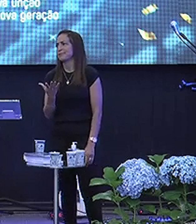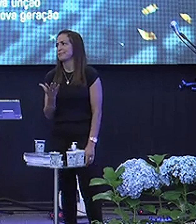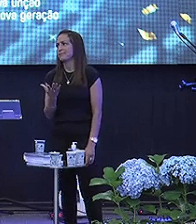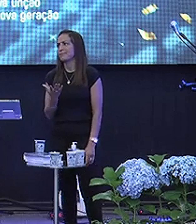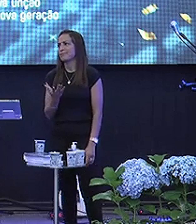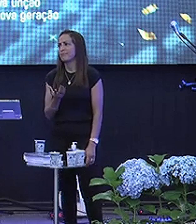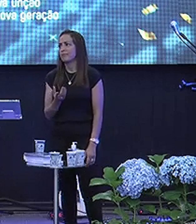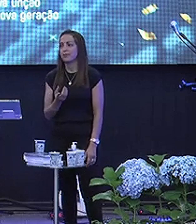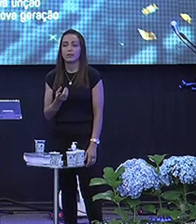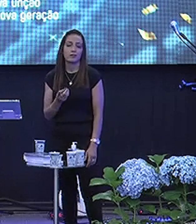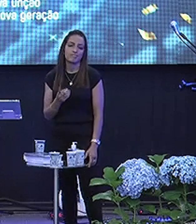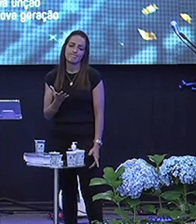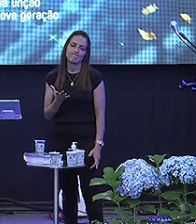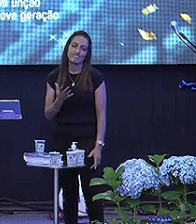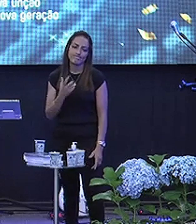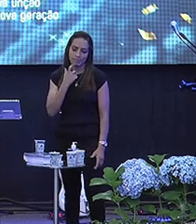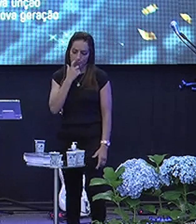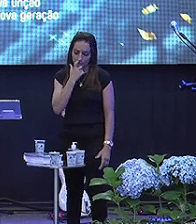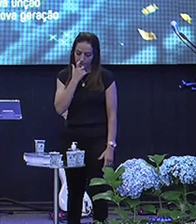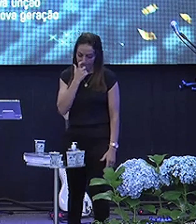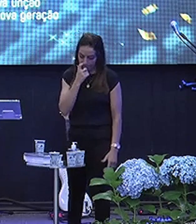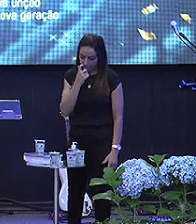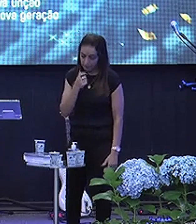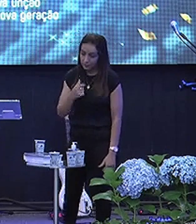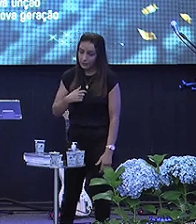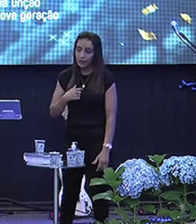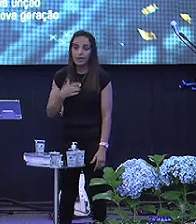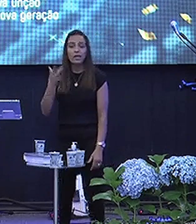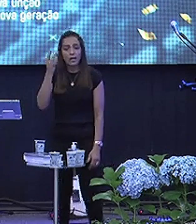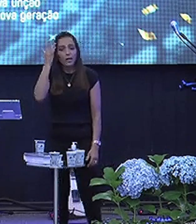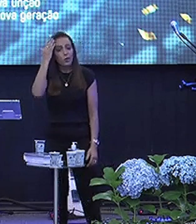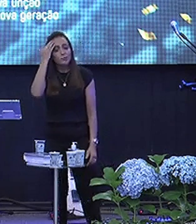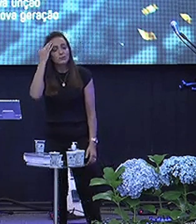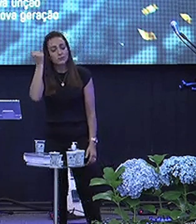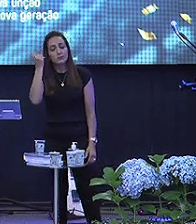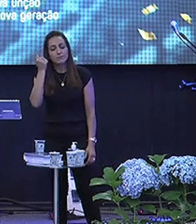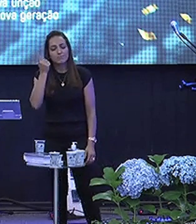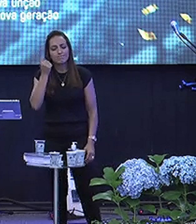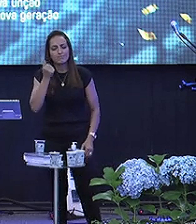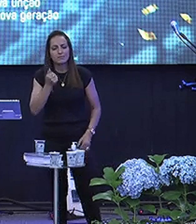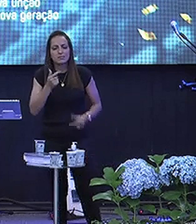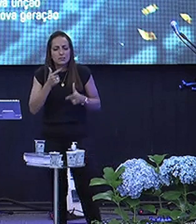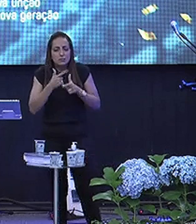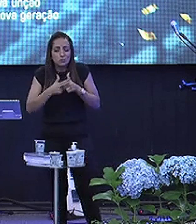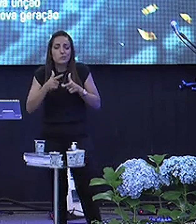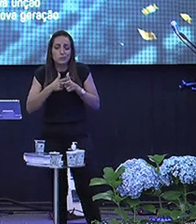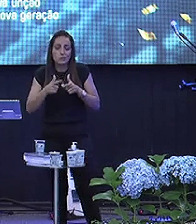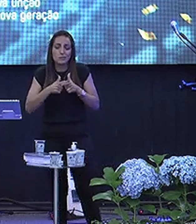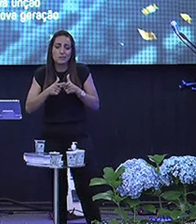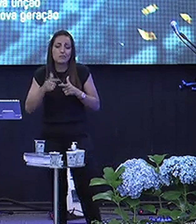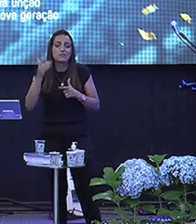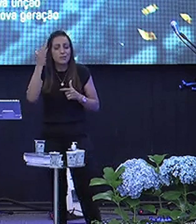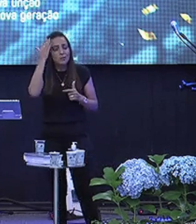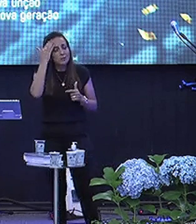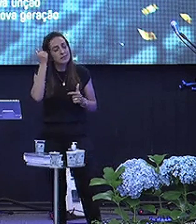Para não Ensoberbecer Eu sei Os espinhos Na minha carne Eu sei